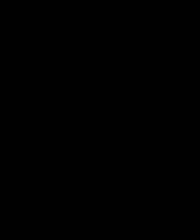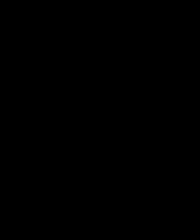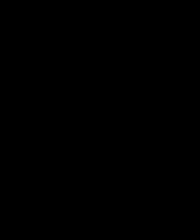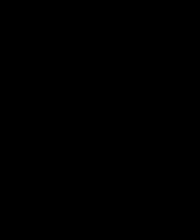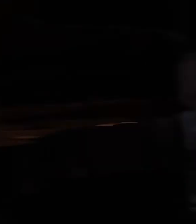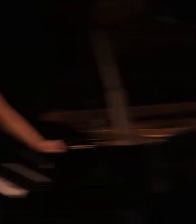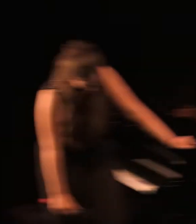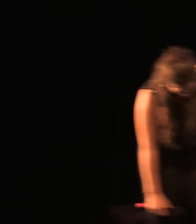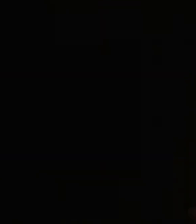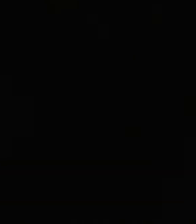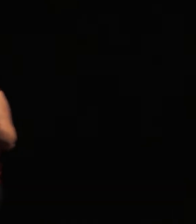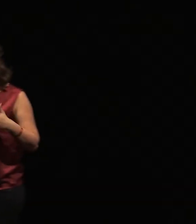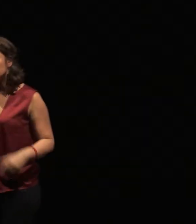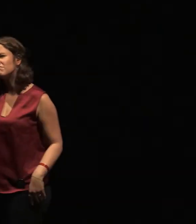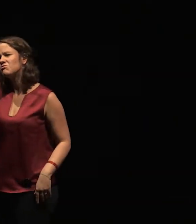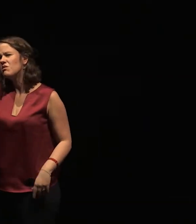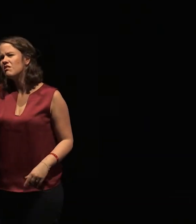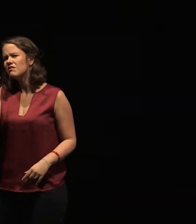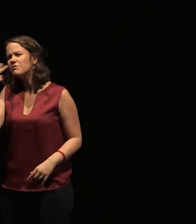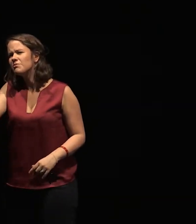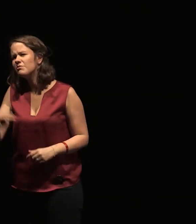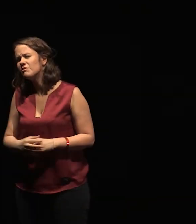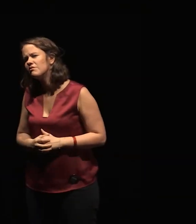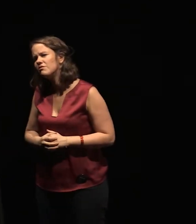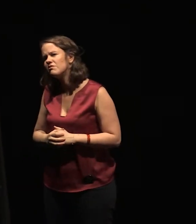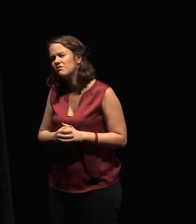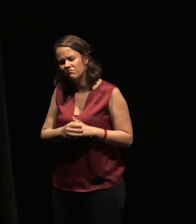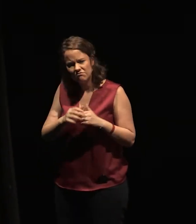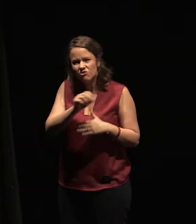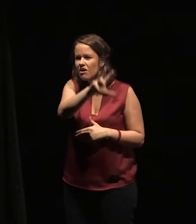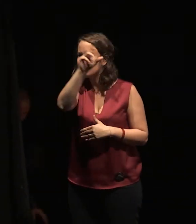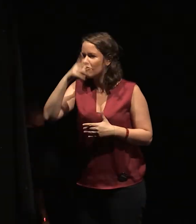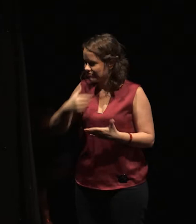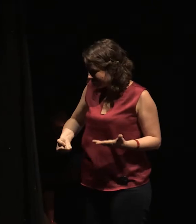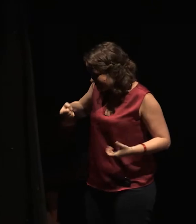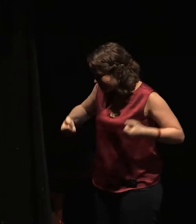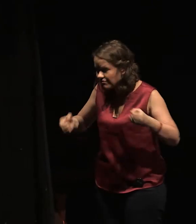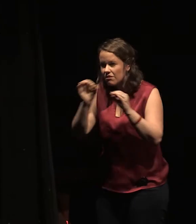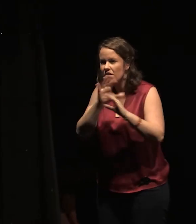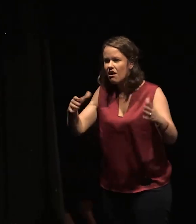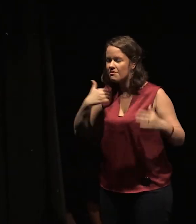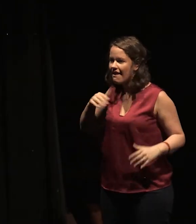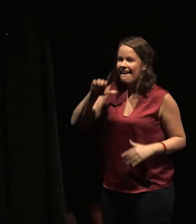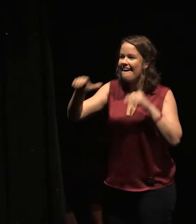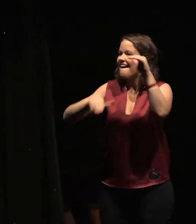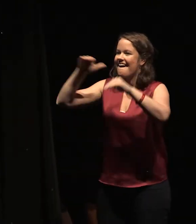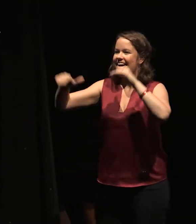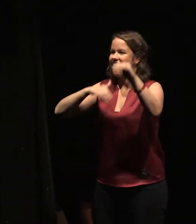Voyageuse sans famille ni provande, J'ai couru vers toi comme font les orphelins. J'interrogeais la